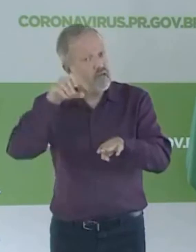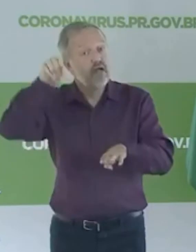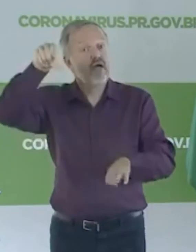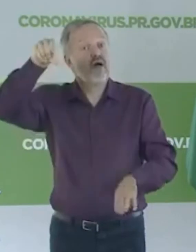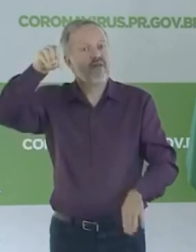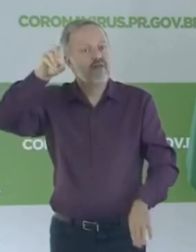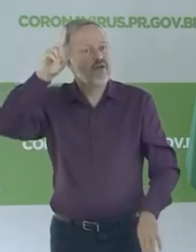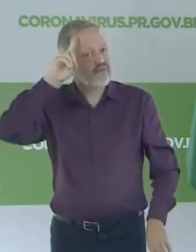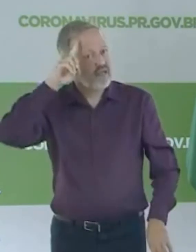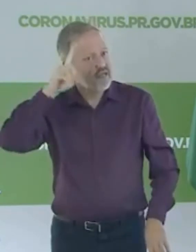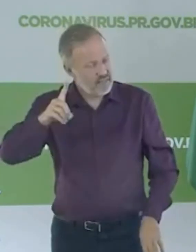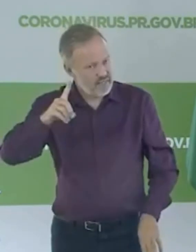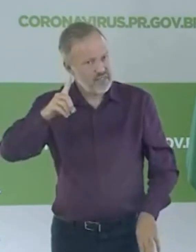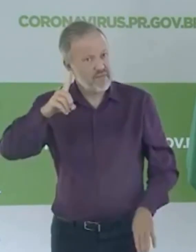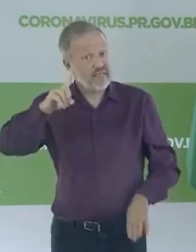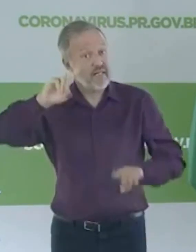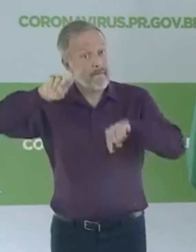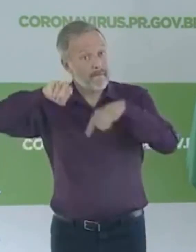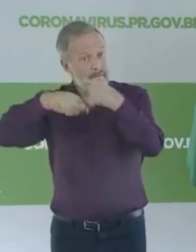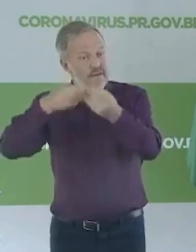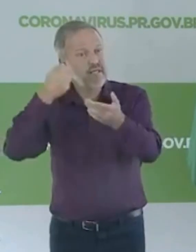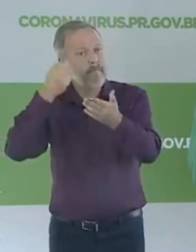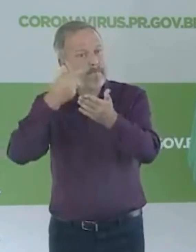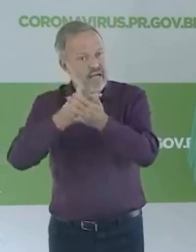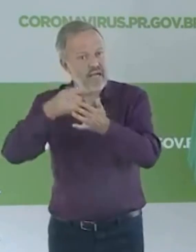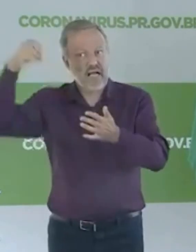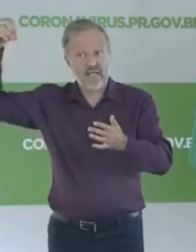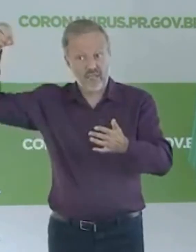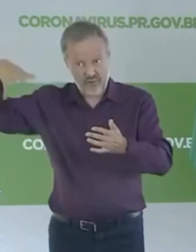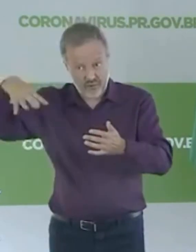seu pagamento da água e também não haverá corte.